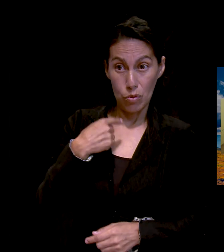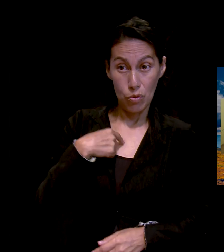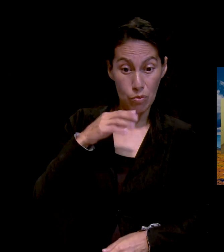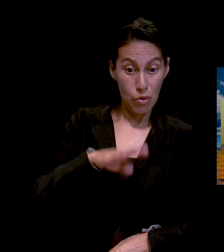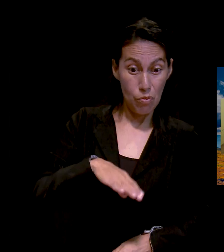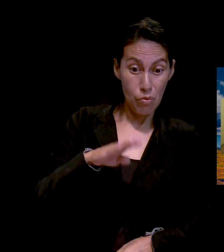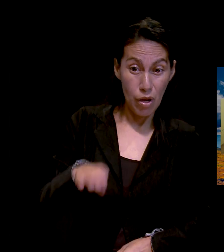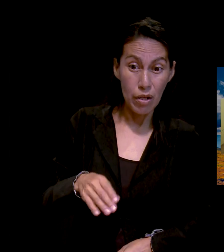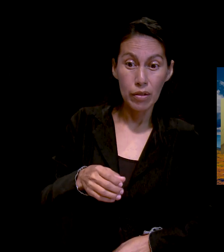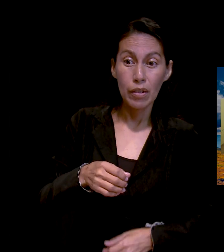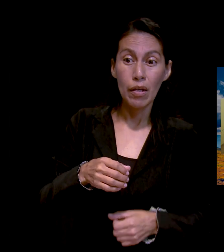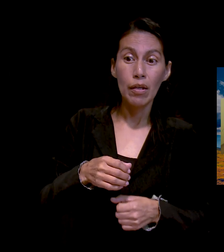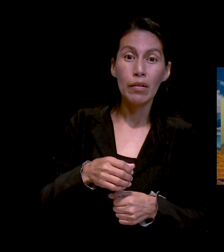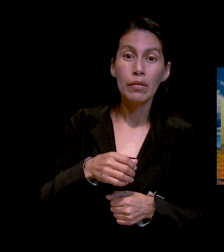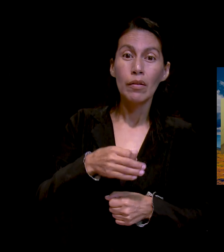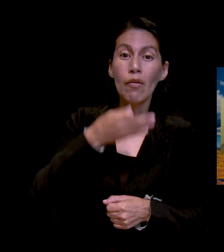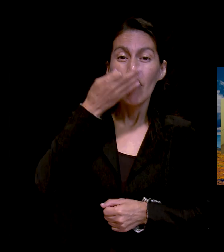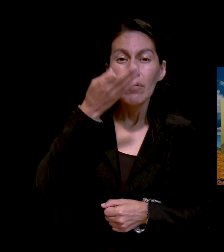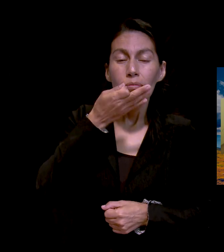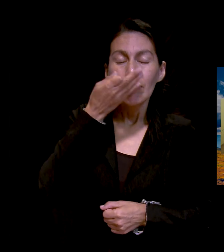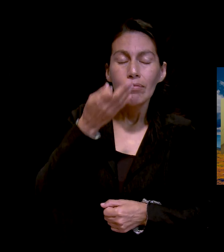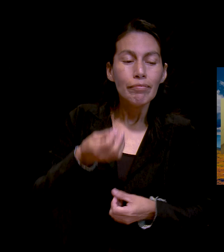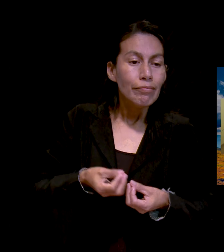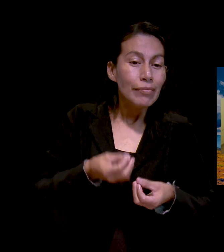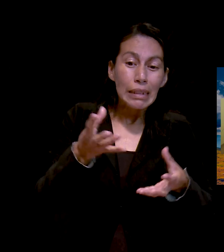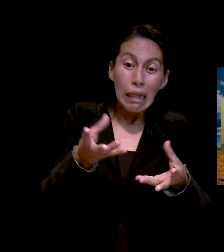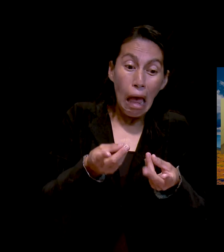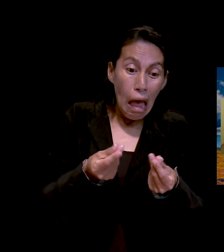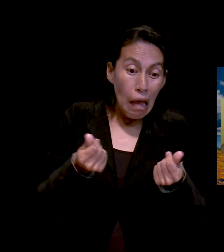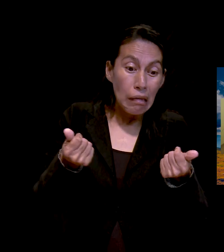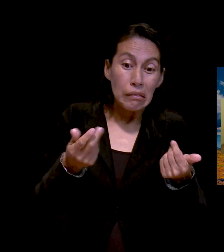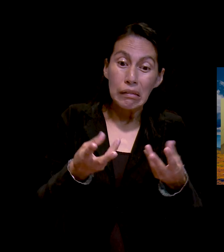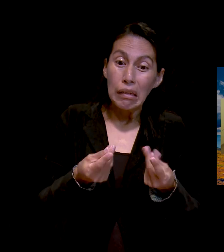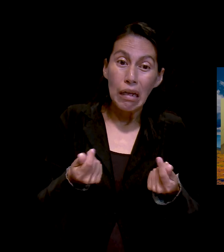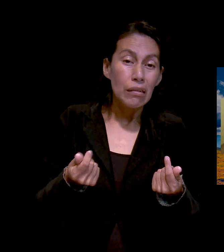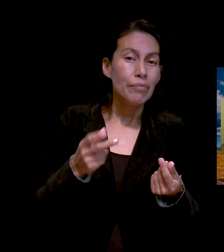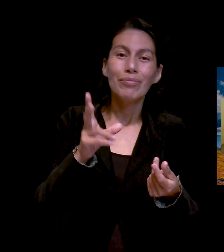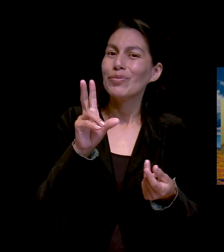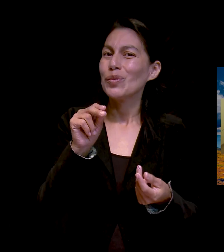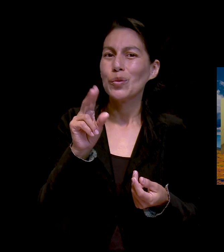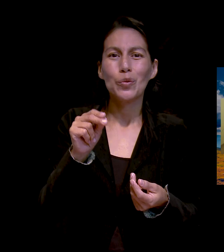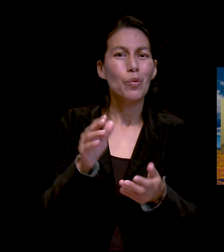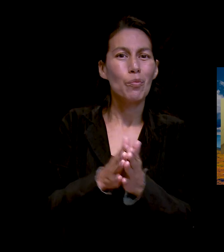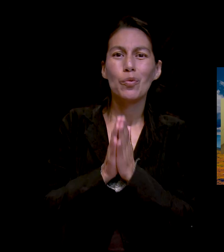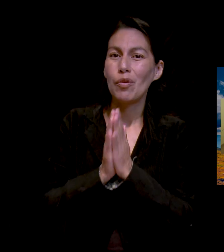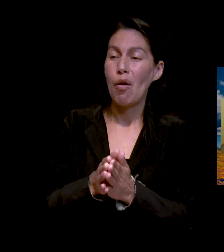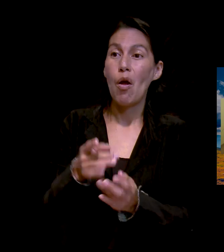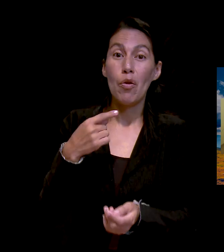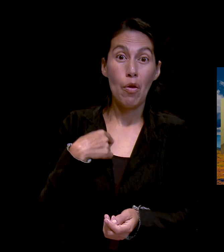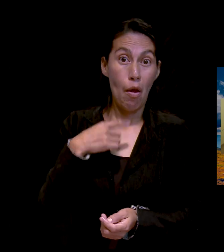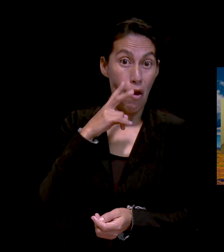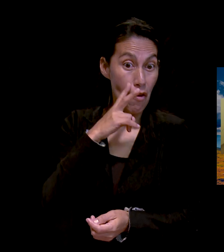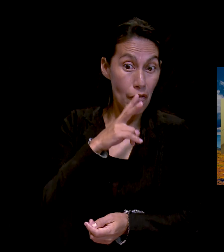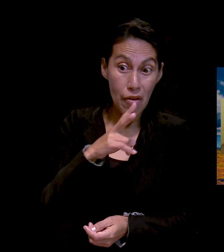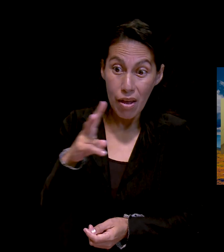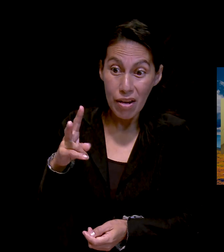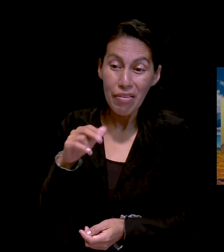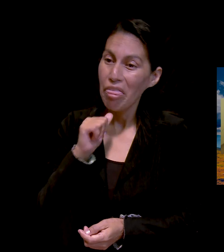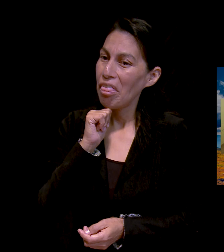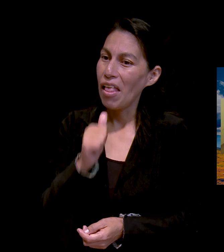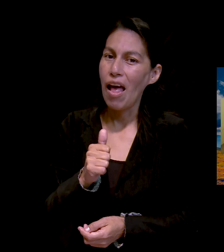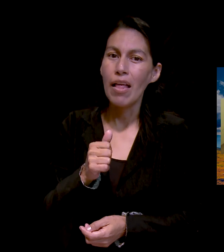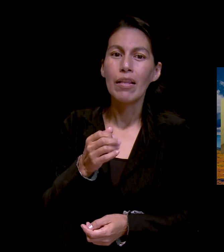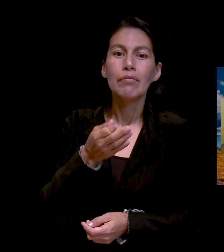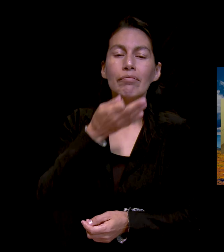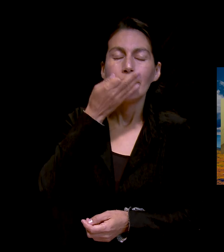caja y todo eso. No, no gasten en flores. No se queden a velarme, porque yo ya no los voy a ver. Yo ya no voy a oler esas flores. Así que